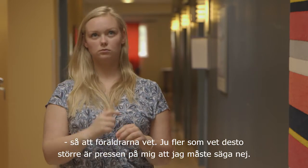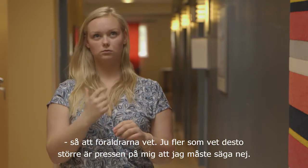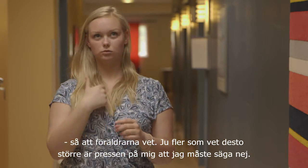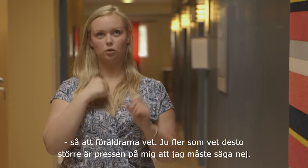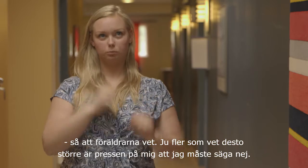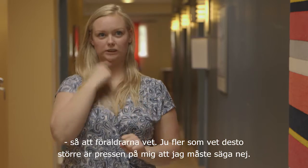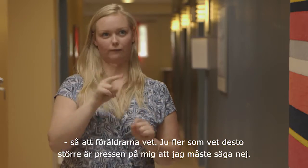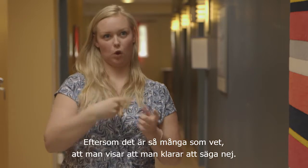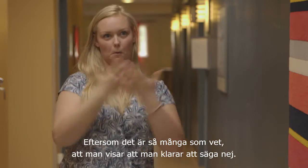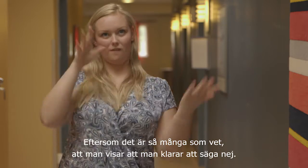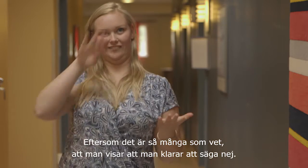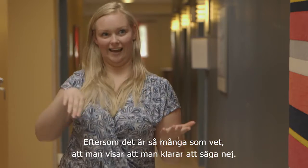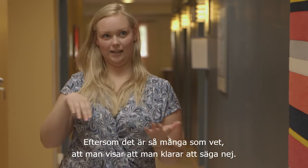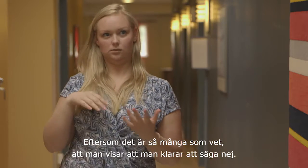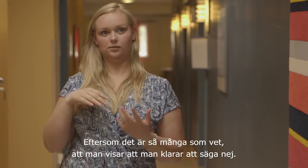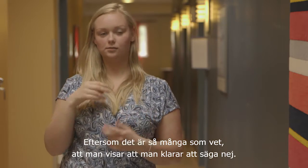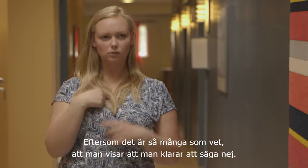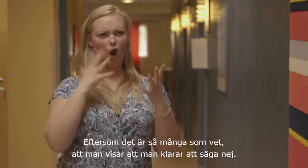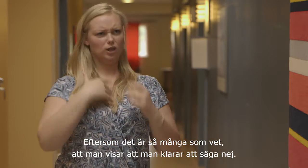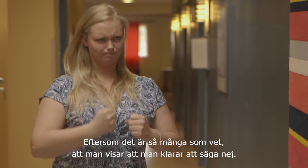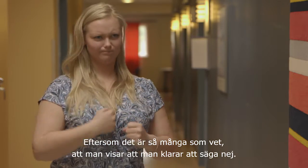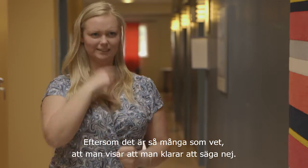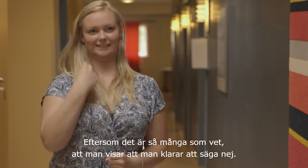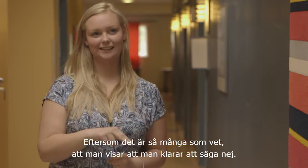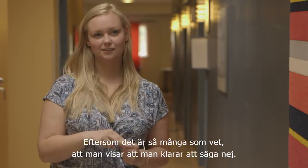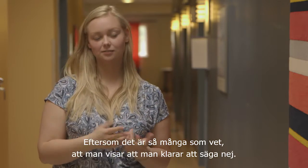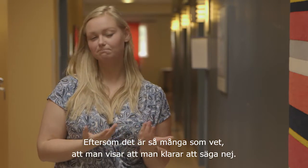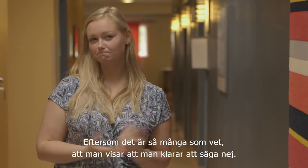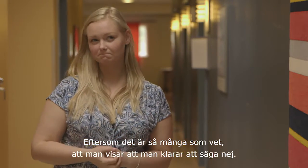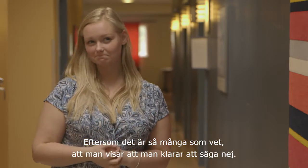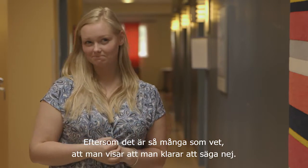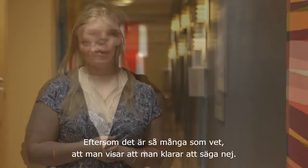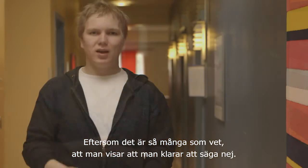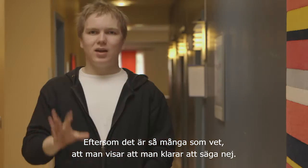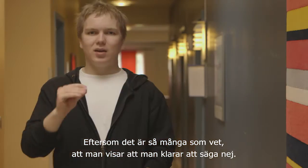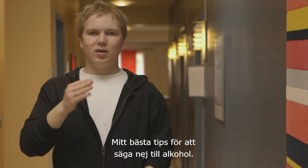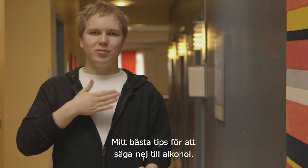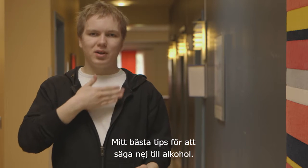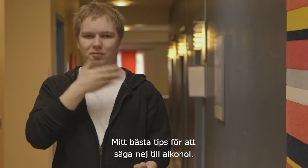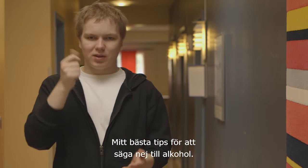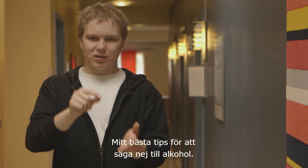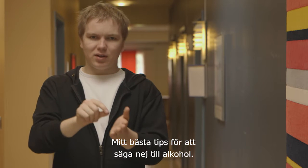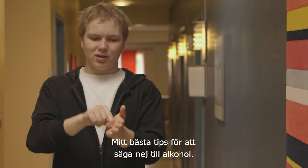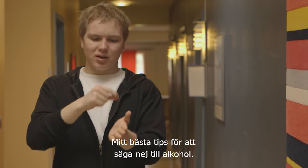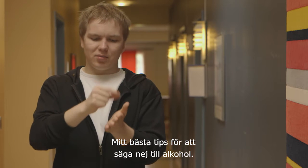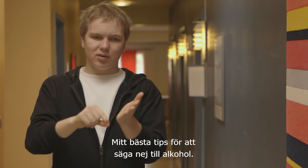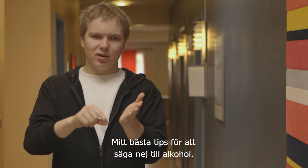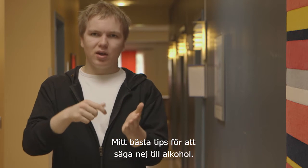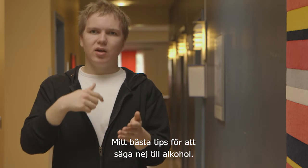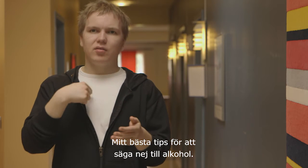säga nej. Eftersom det är så många som vet att man visar att man klarar att säga nej. Mitt bästa tips är att säga